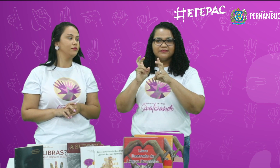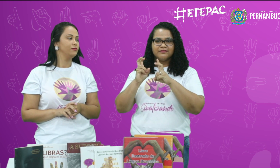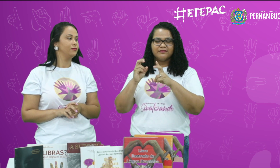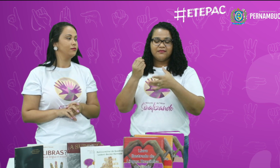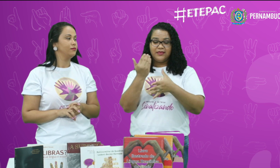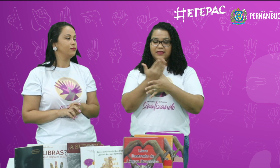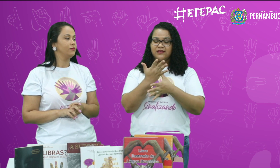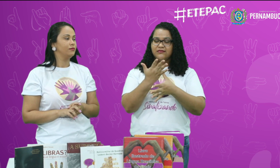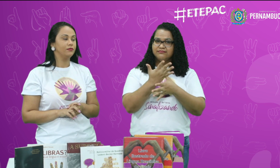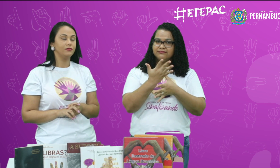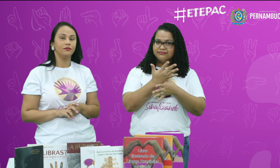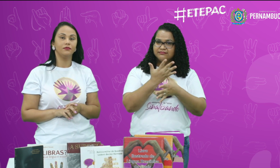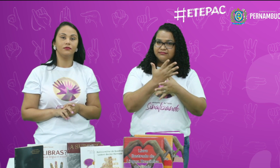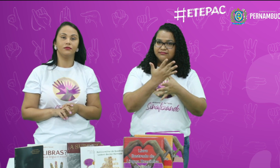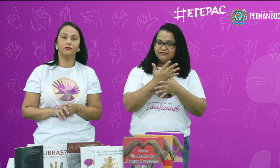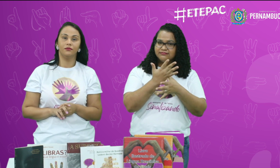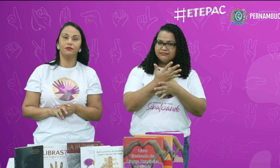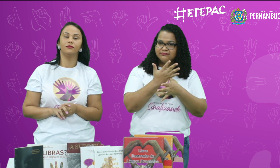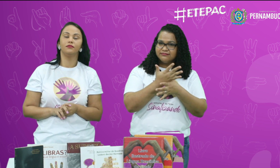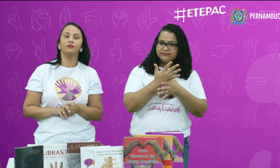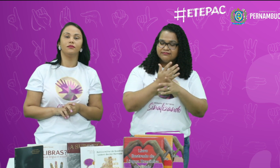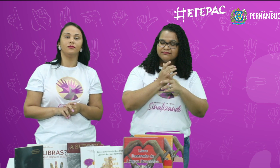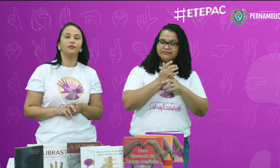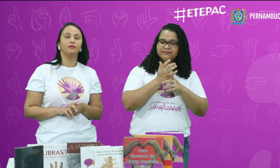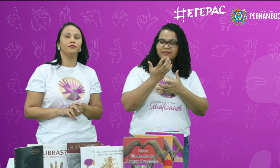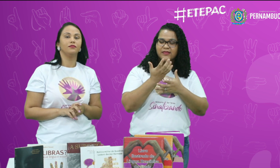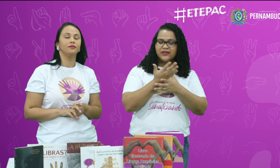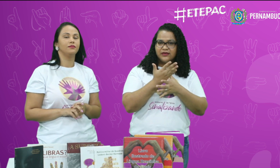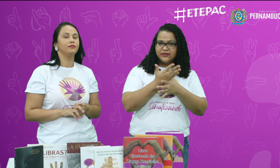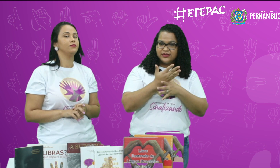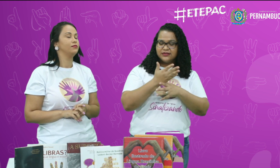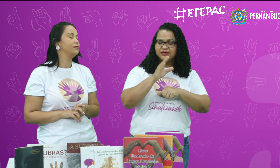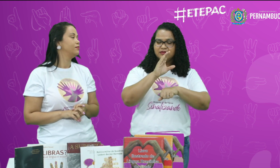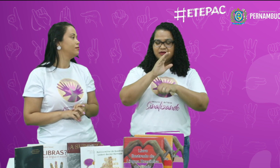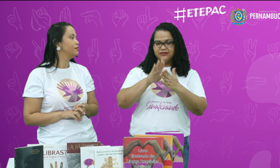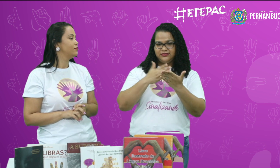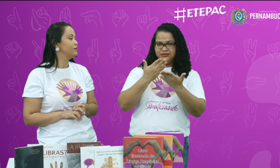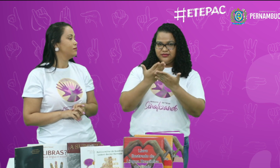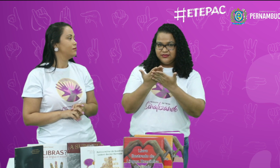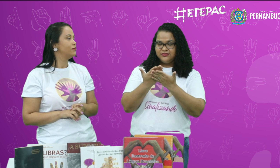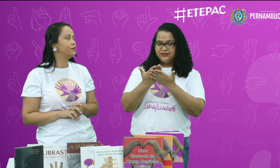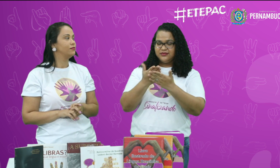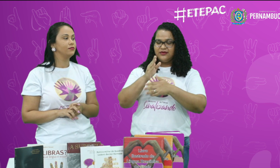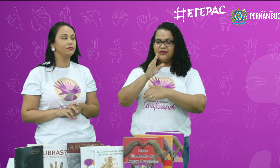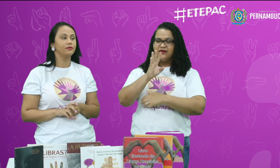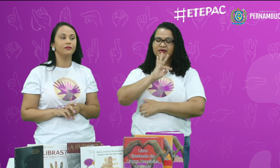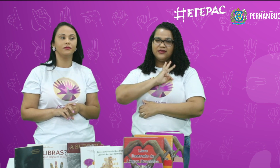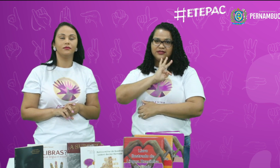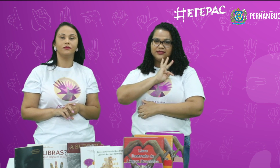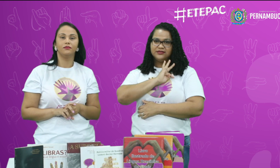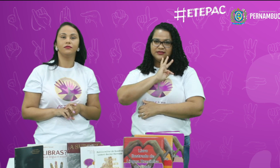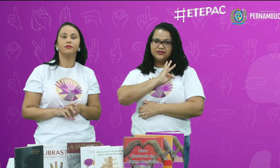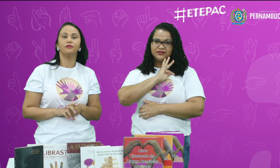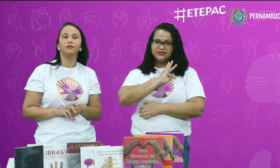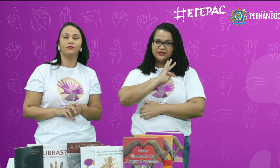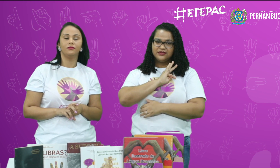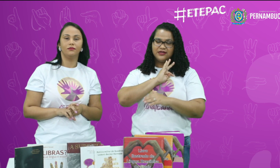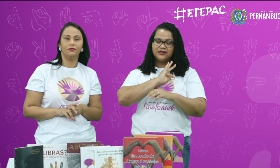sobre as cidades e as escolas